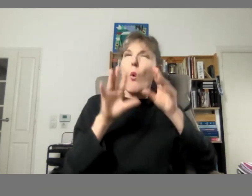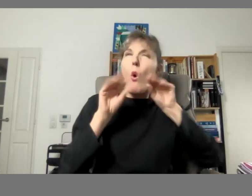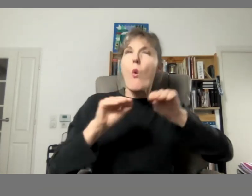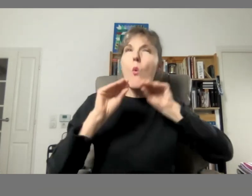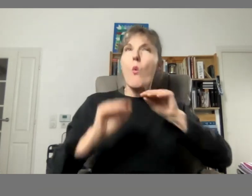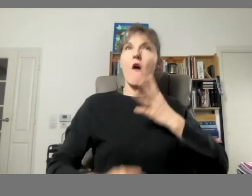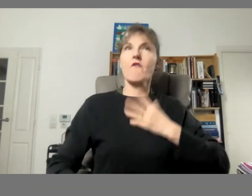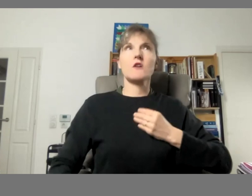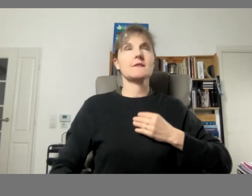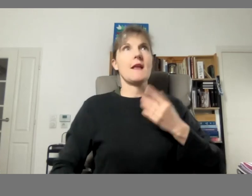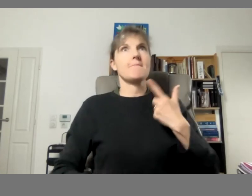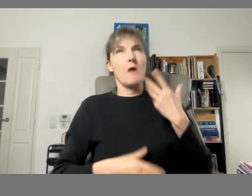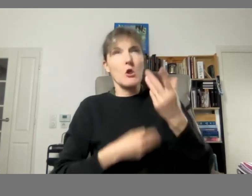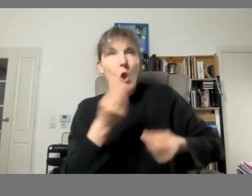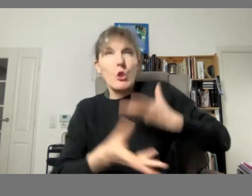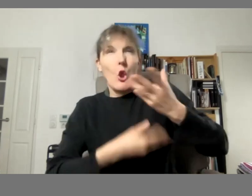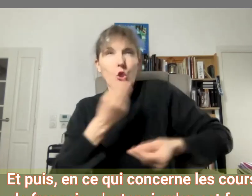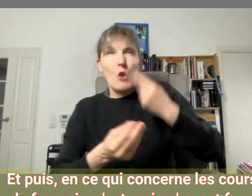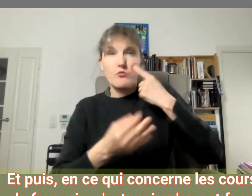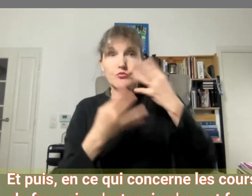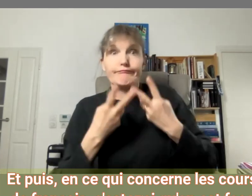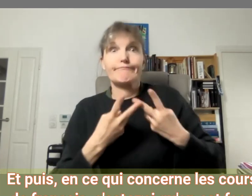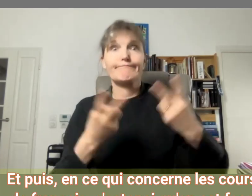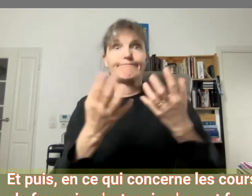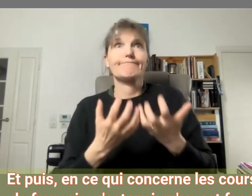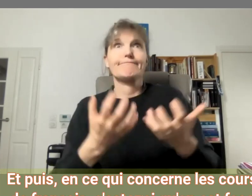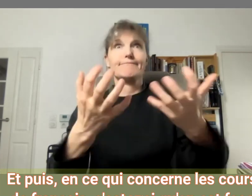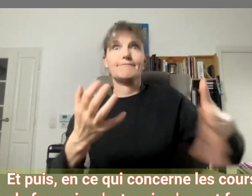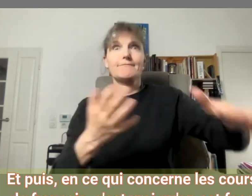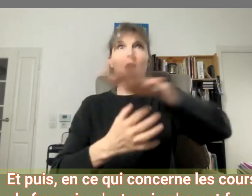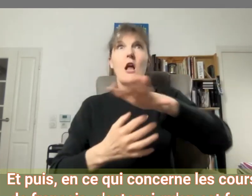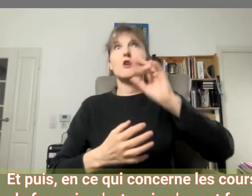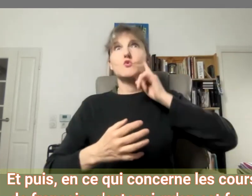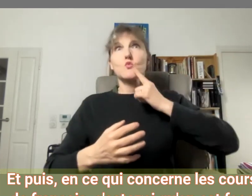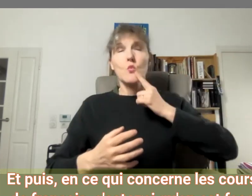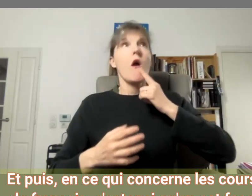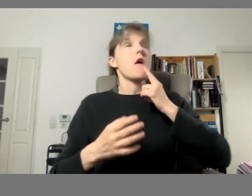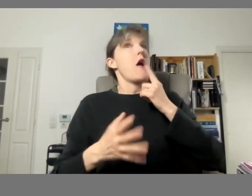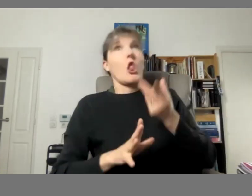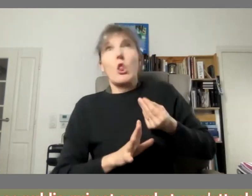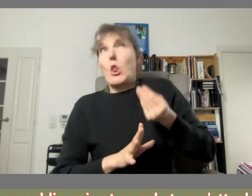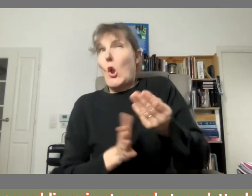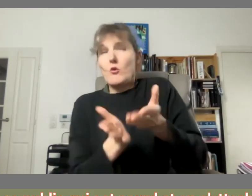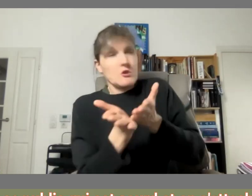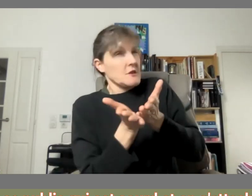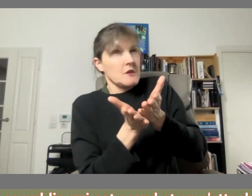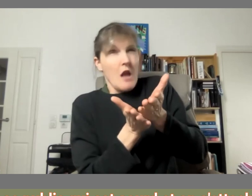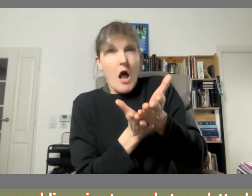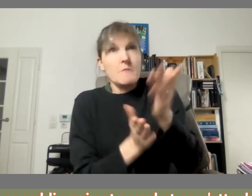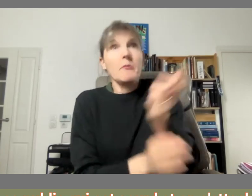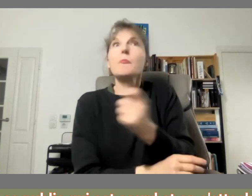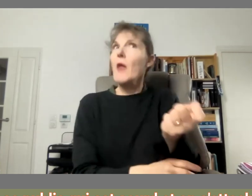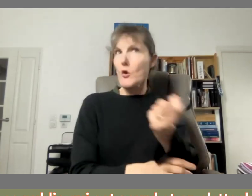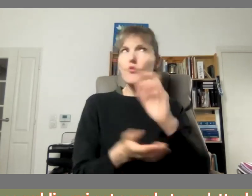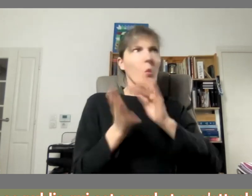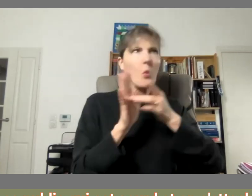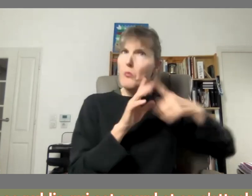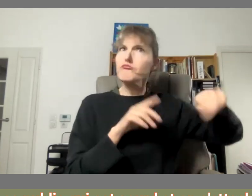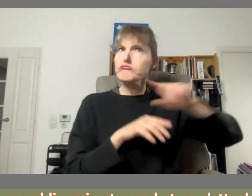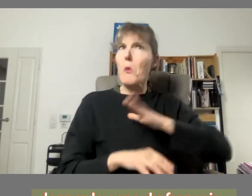et puis en ce qui concerne les cours de français c'est vrai qu'on est face donc à ce public qui est sourd et on s'attache à